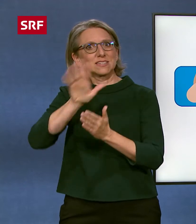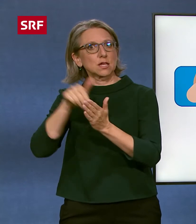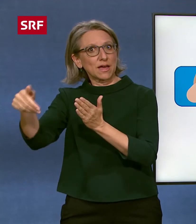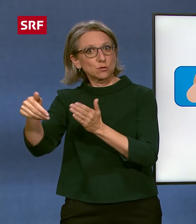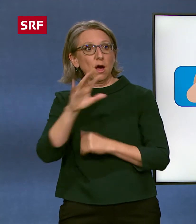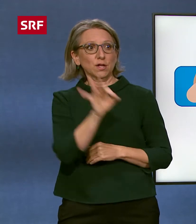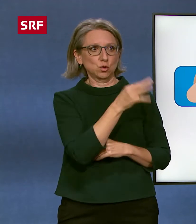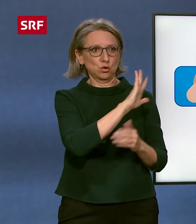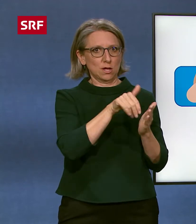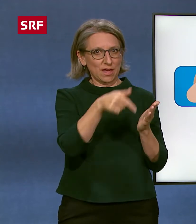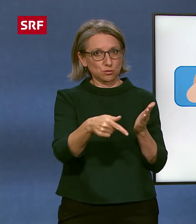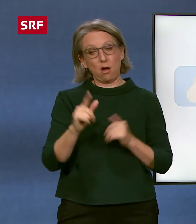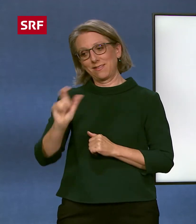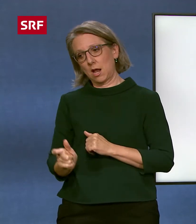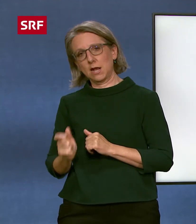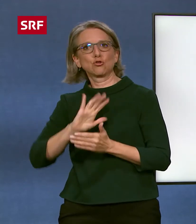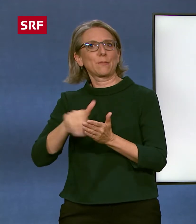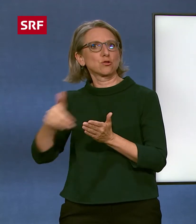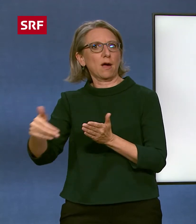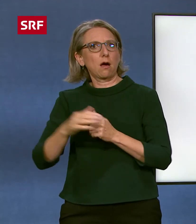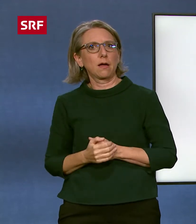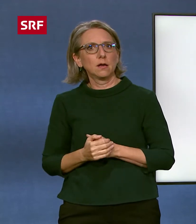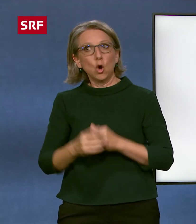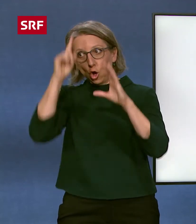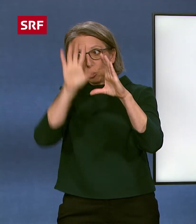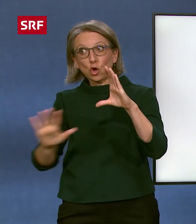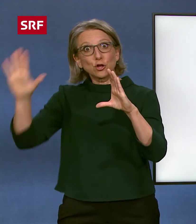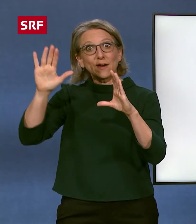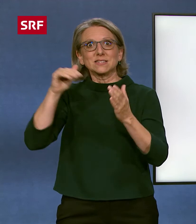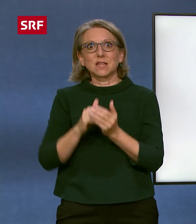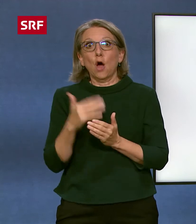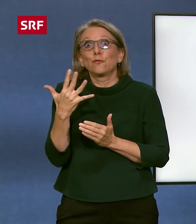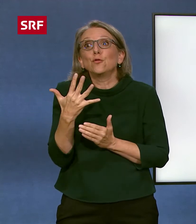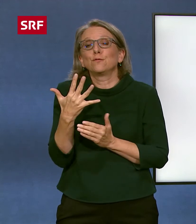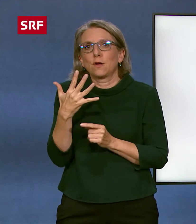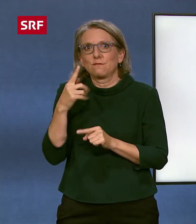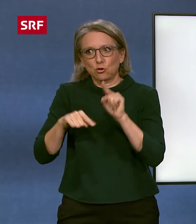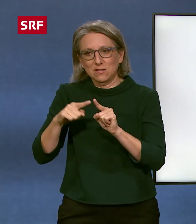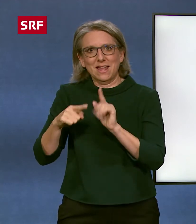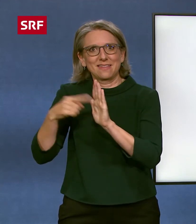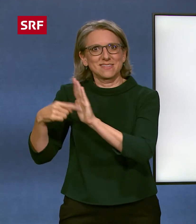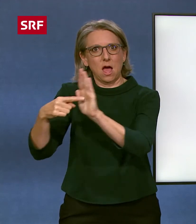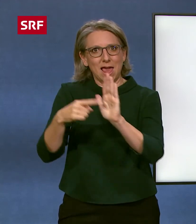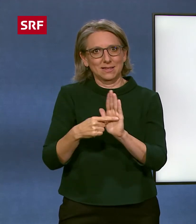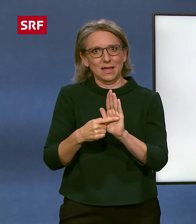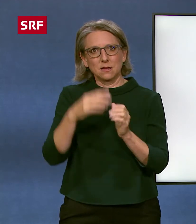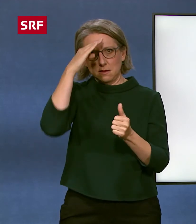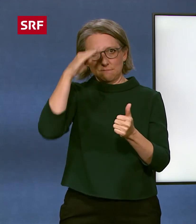Gebärdensprache. Und innerhalb der Deutschschweiz gibt es sogar fünf Gebärdendialekte, nämlich in Basel, Zürich, St.